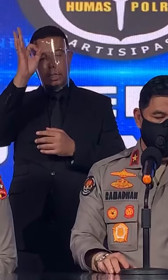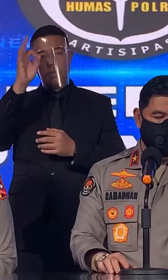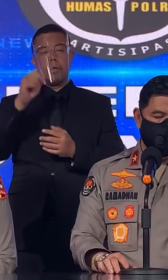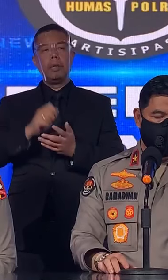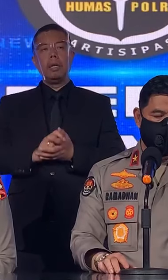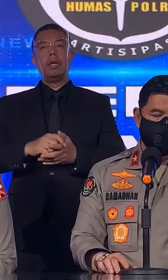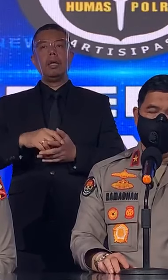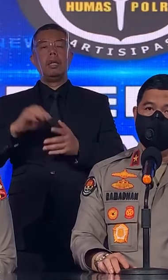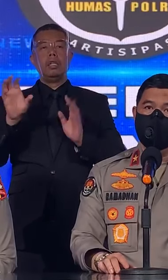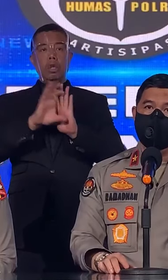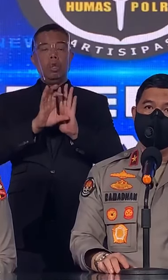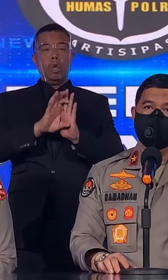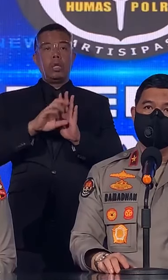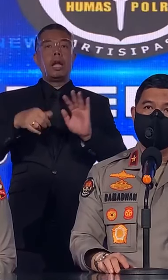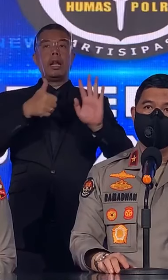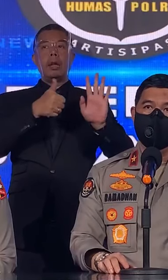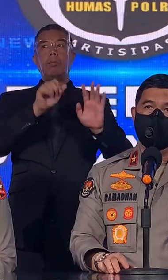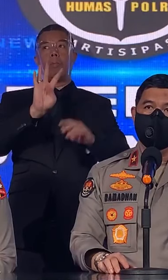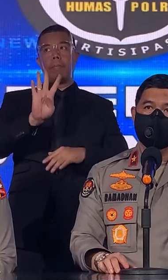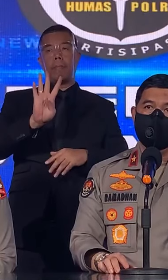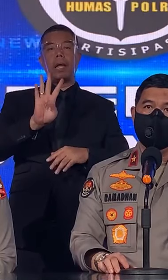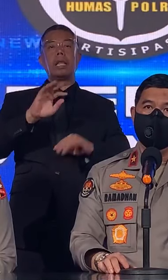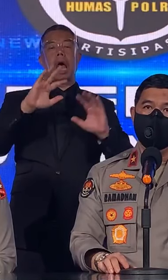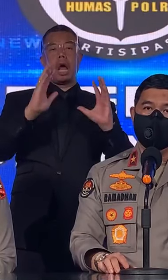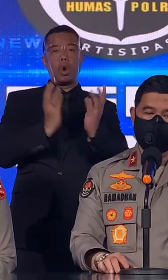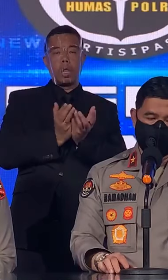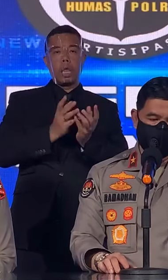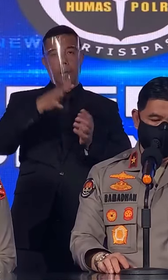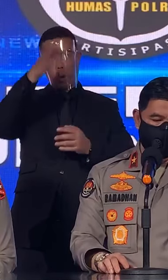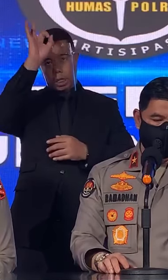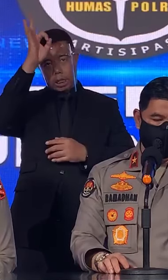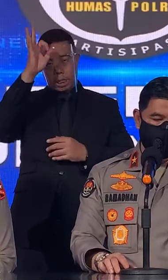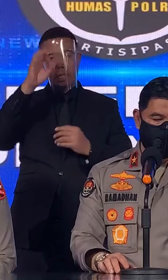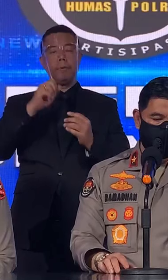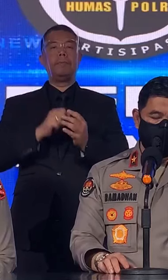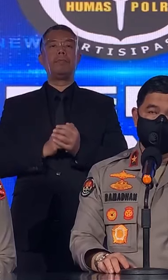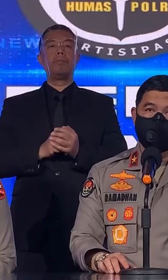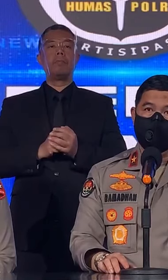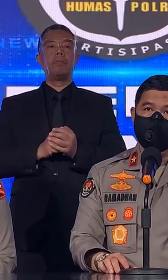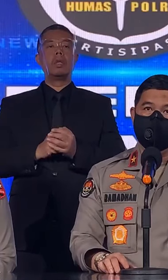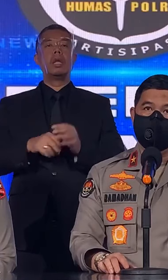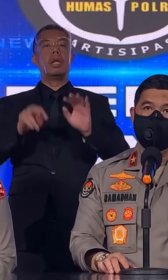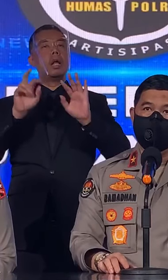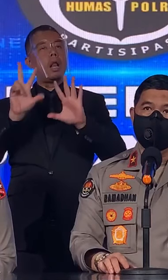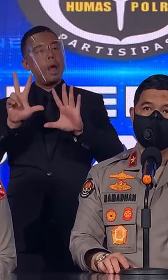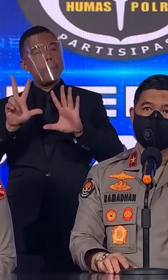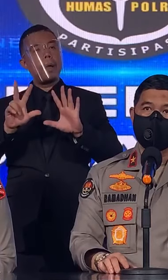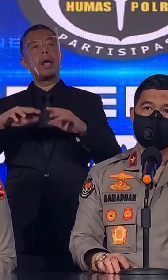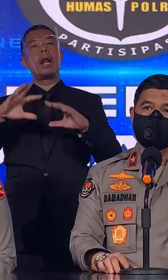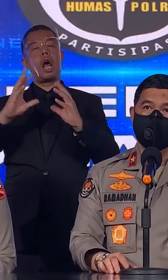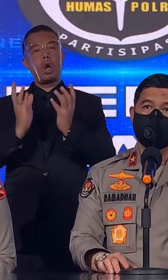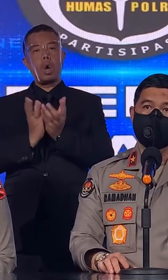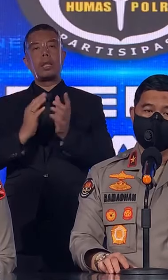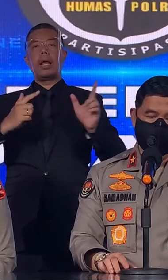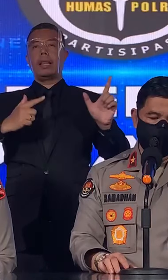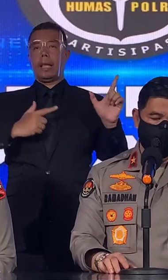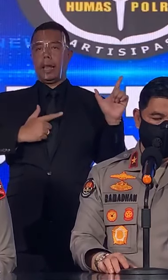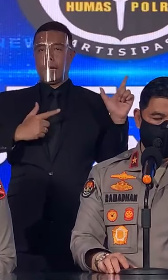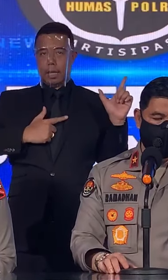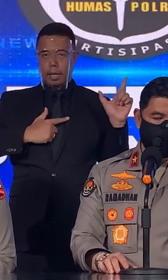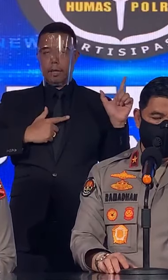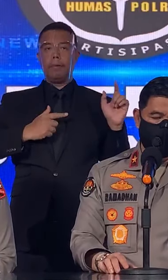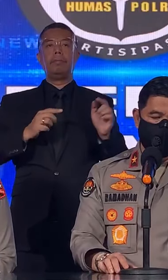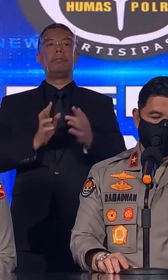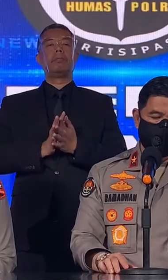diantaranya 61 anggota Polri, 8 anggota TNI,